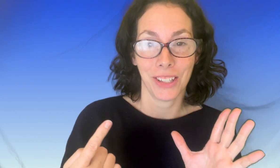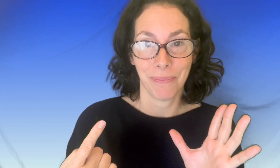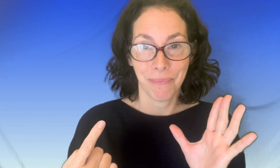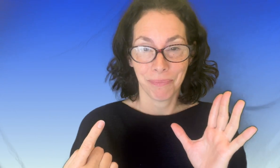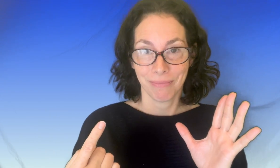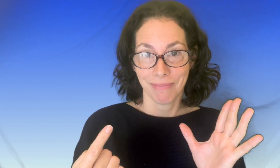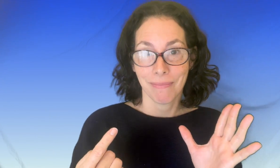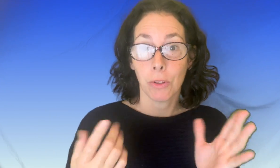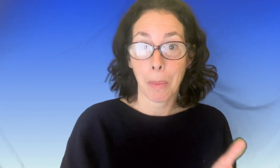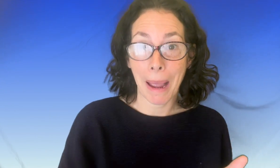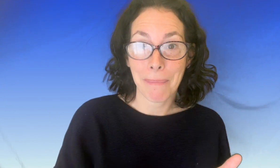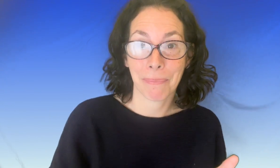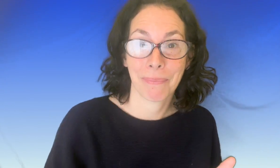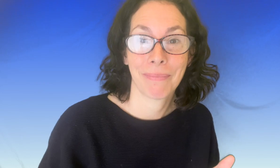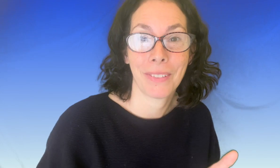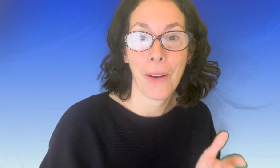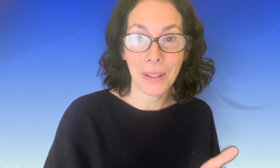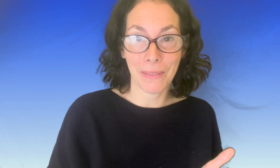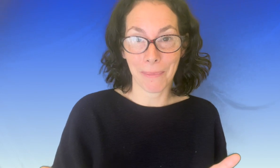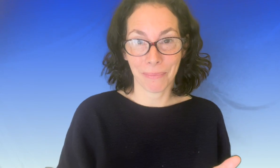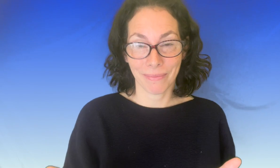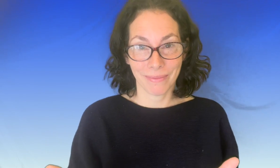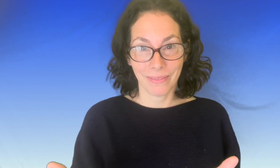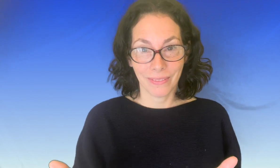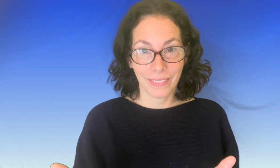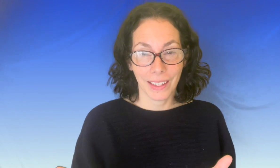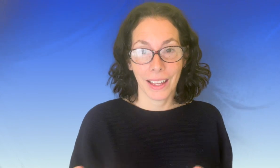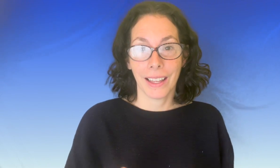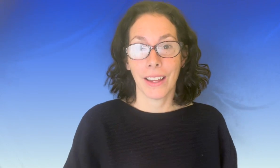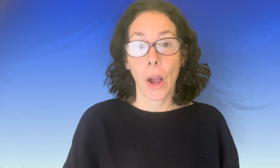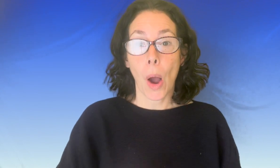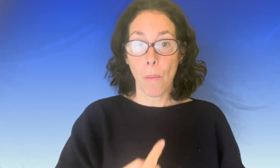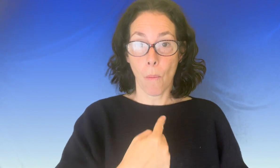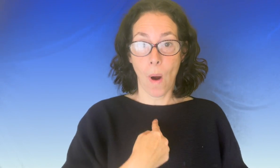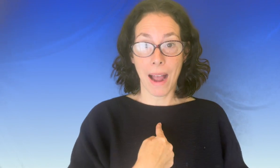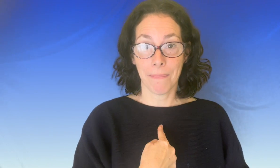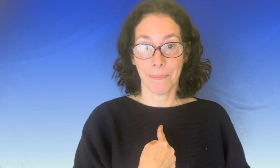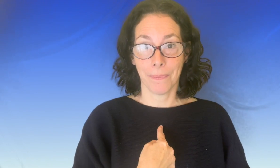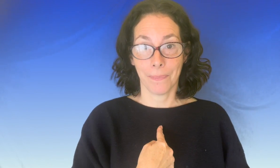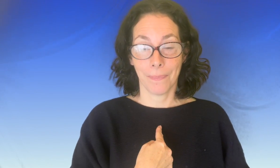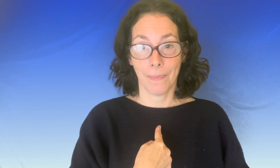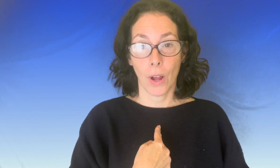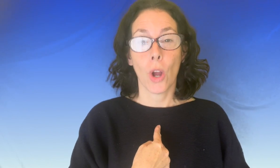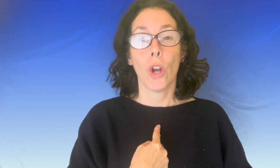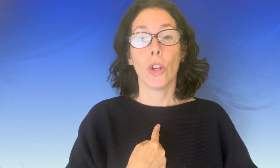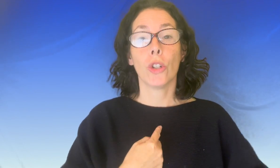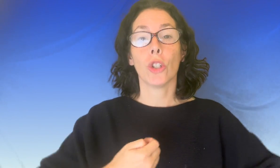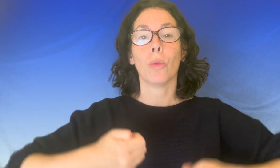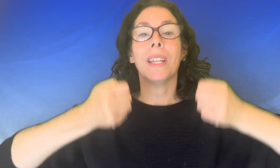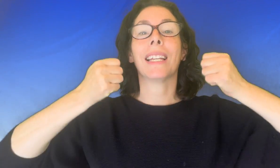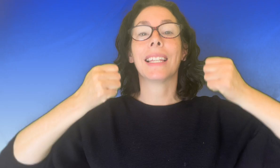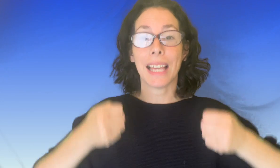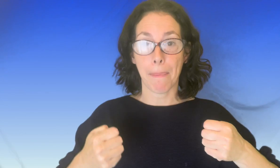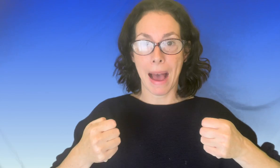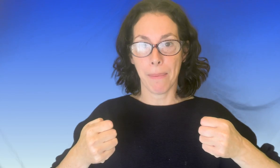c'est prêt on y va moi je suis capable